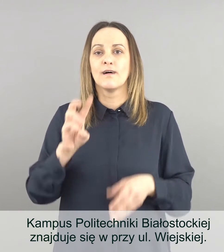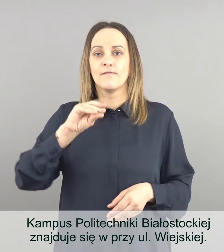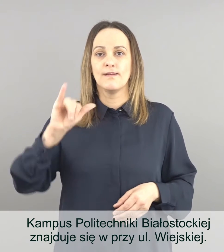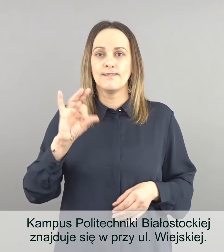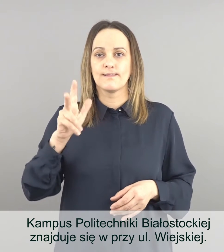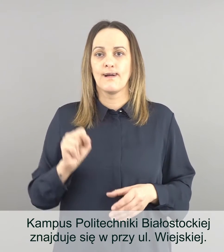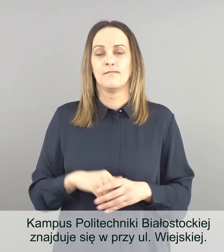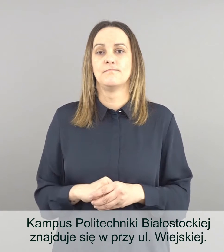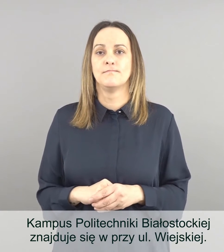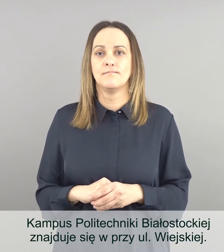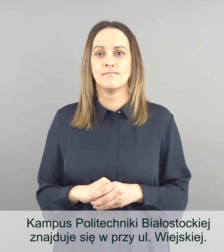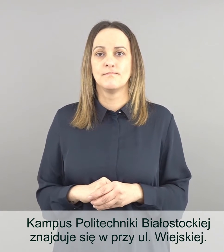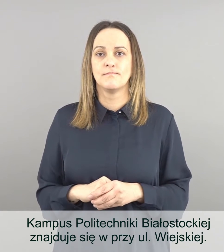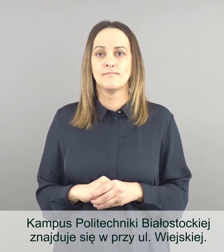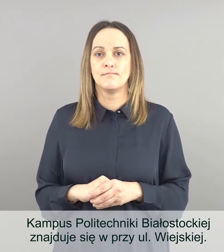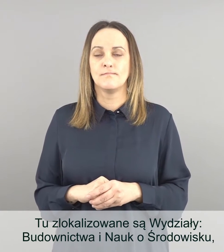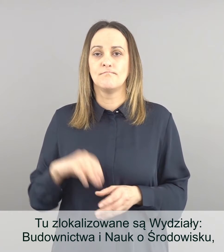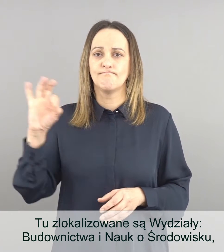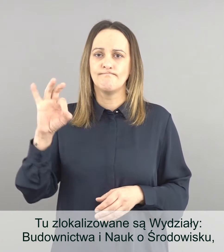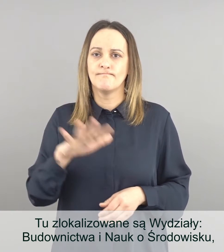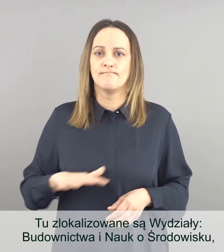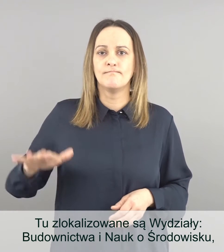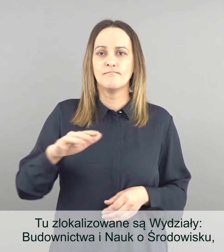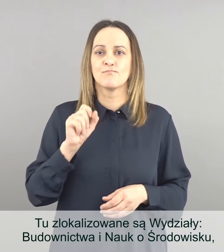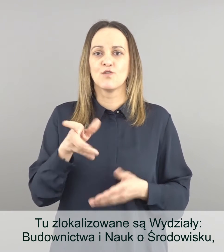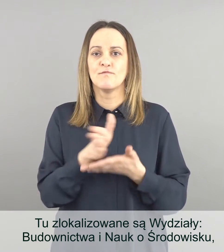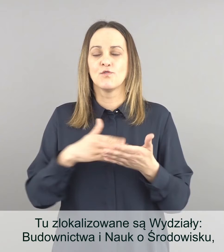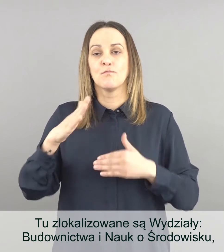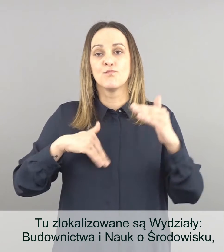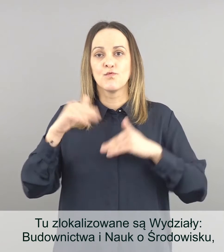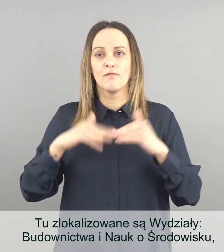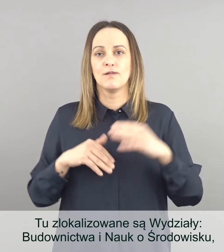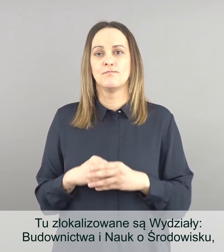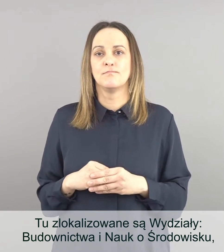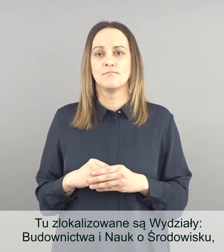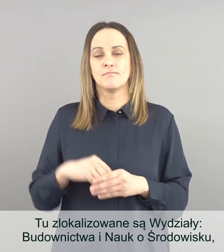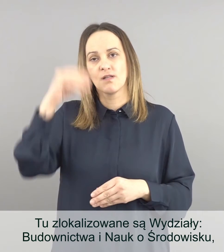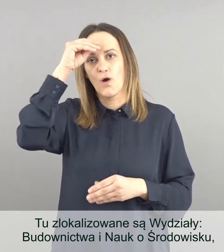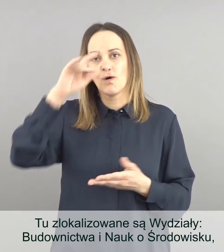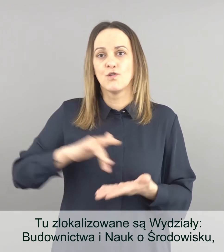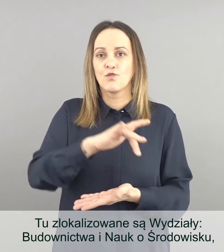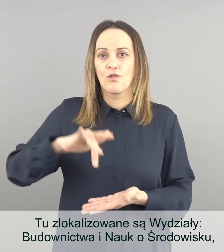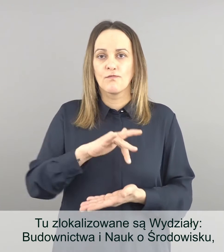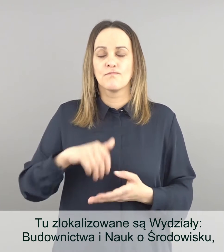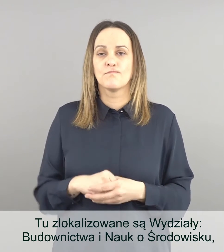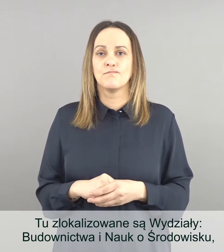znajduje się przy ulicy Wiejskiej. Tu zlokalizowane są wydziały Budownictwa i Nauk o Środowisku,